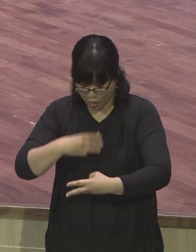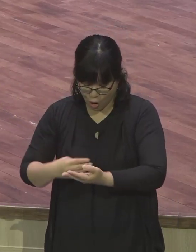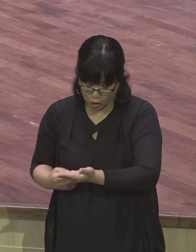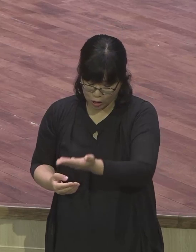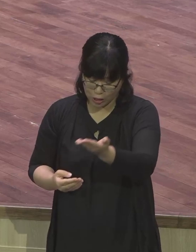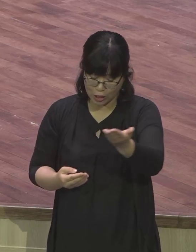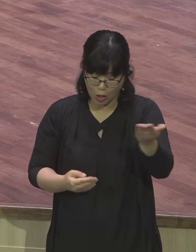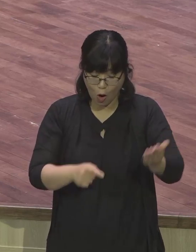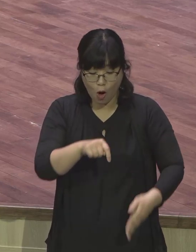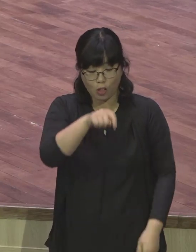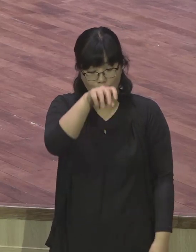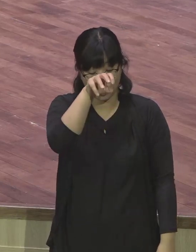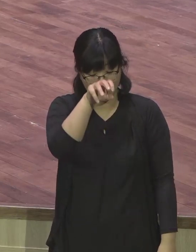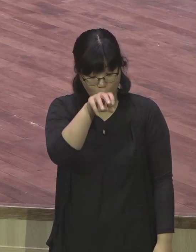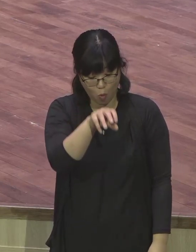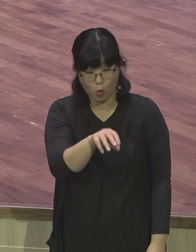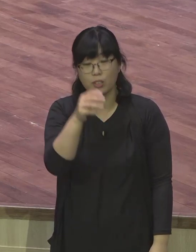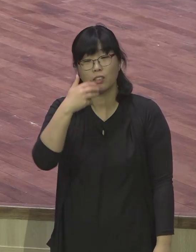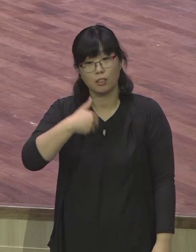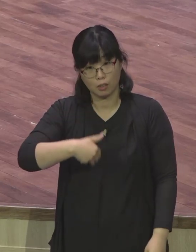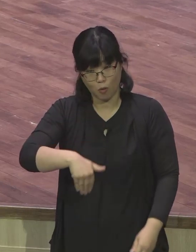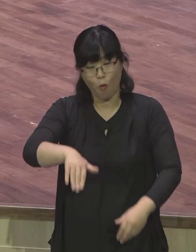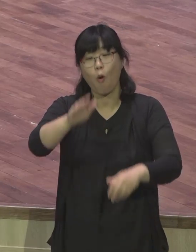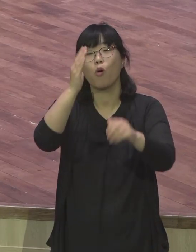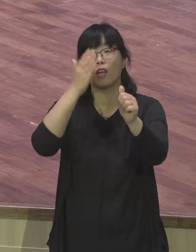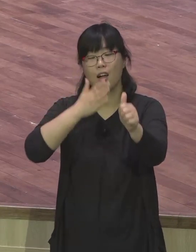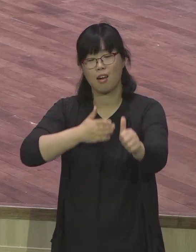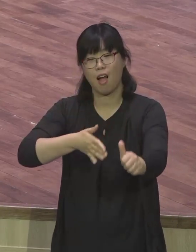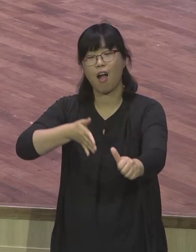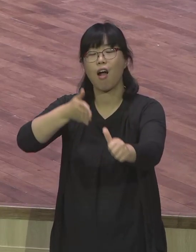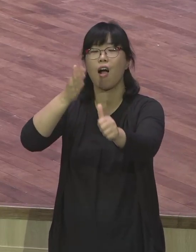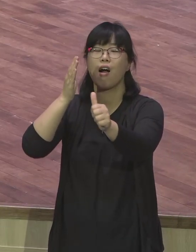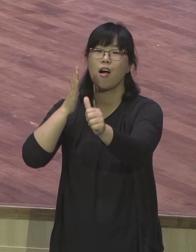멈추려 그곳으로 가라